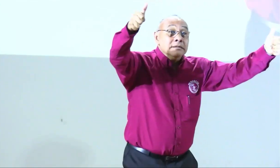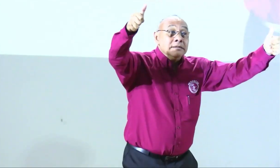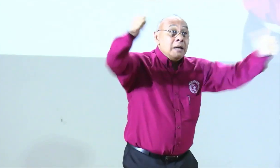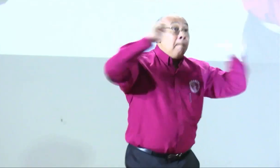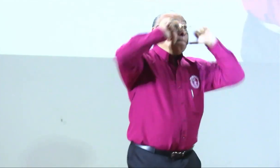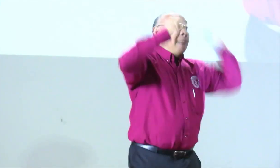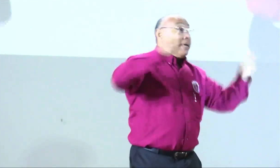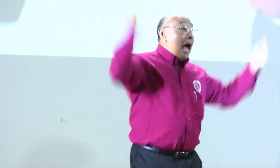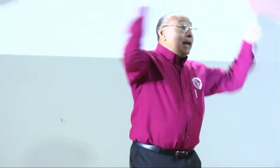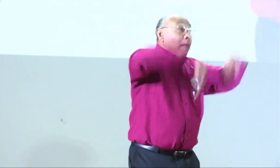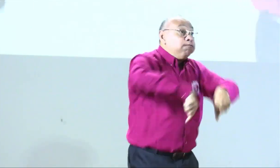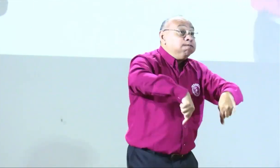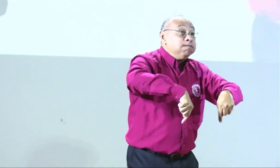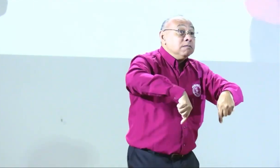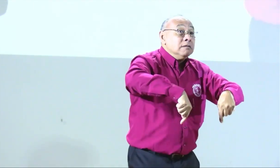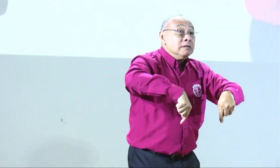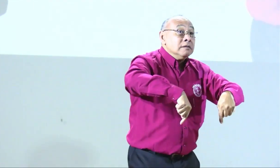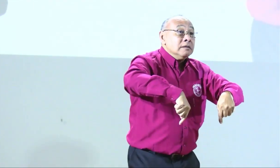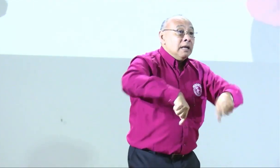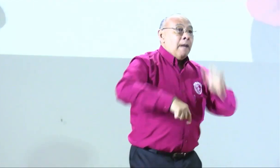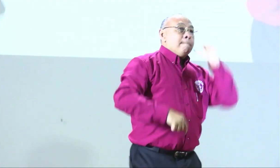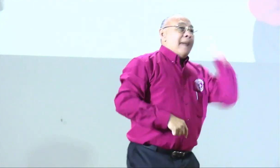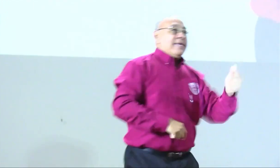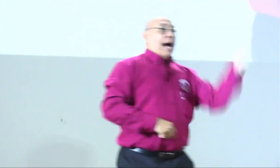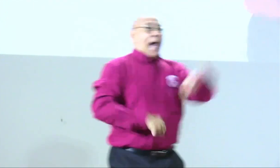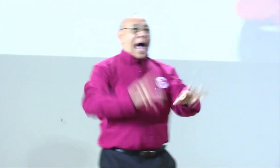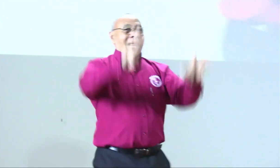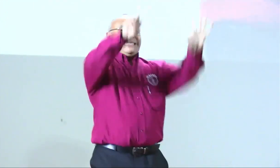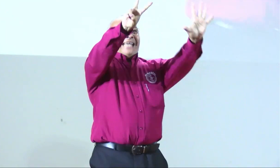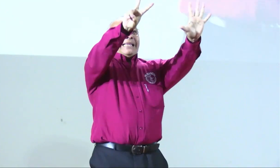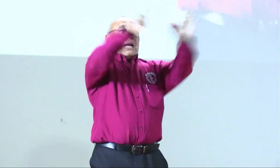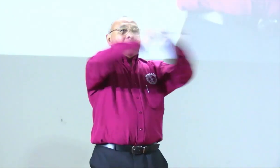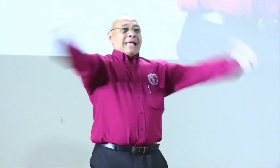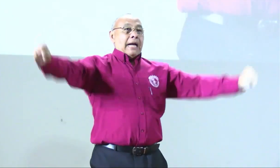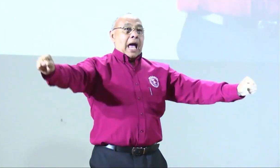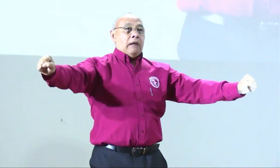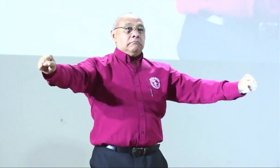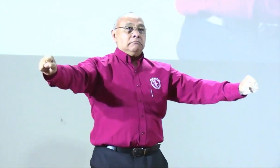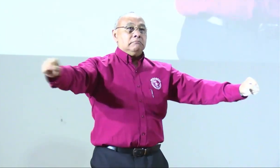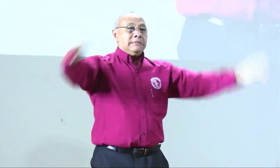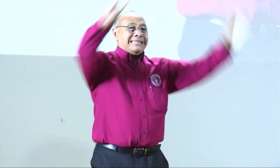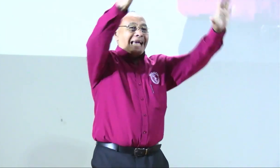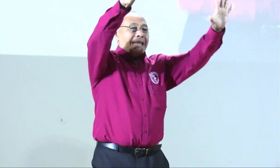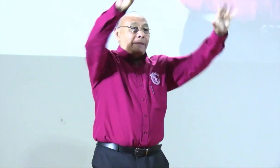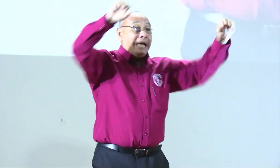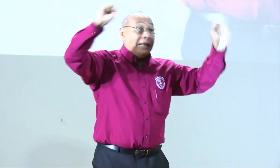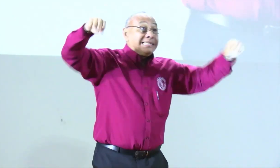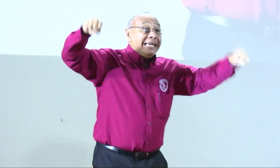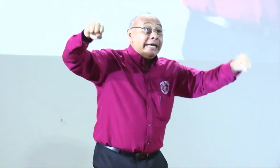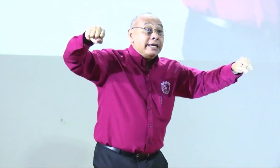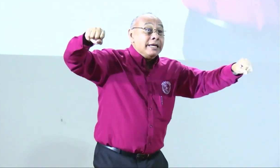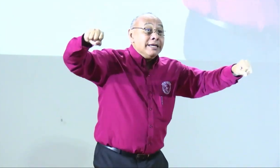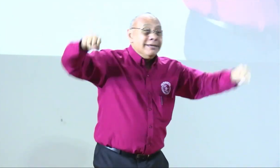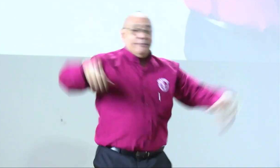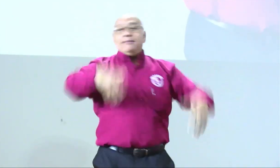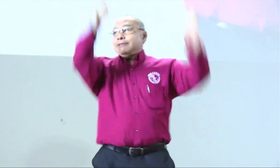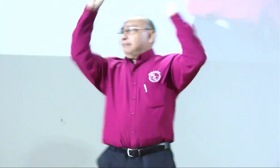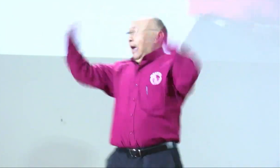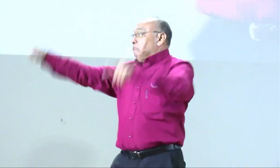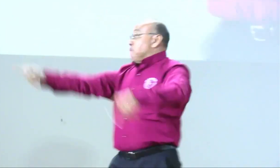pensemos en estos procesos porque son muy importantes entonces ¿aprendieron? ¿todo bien? ¿mañana qué? mañana a las 7 de la